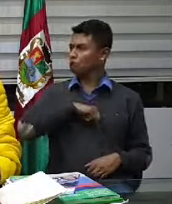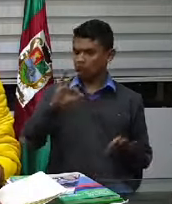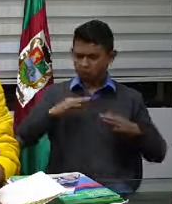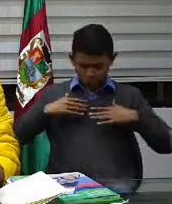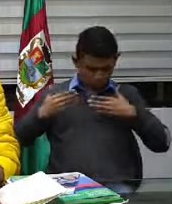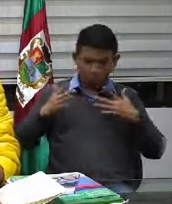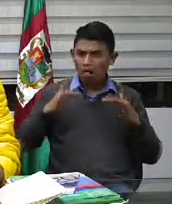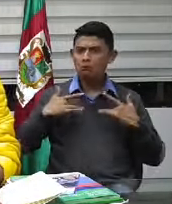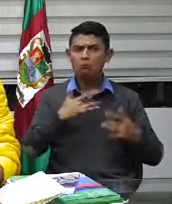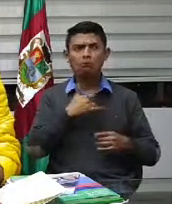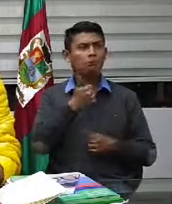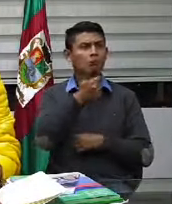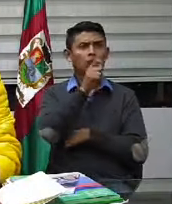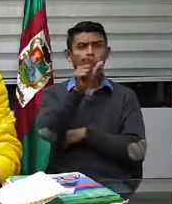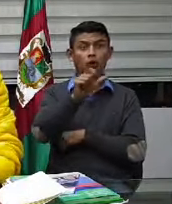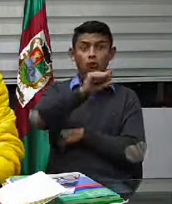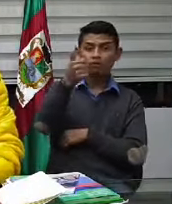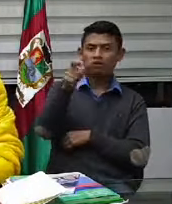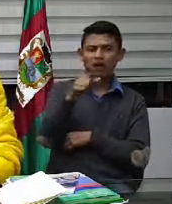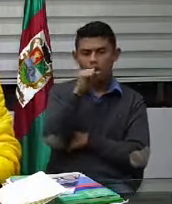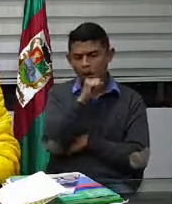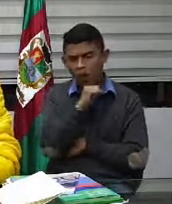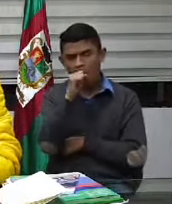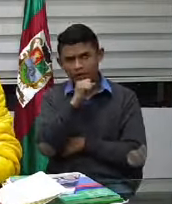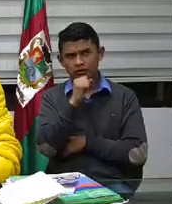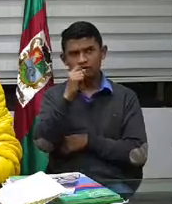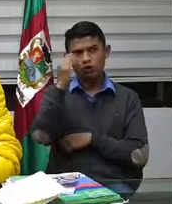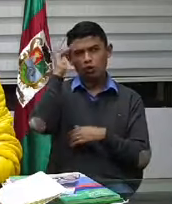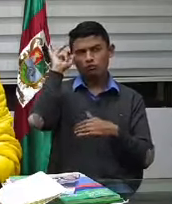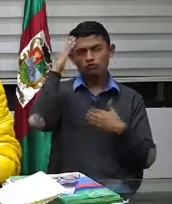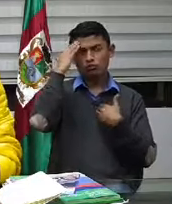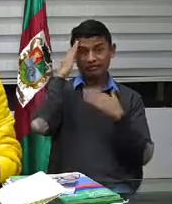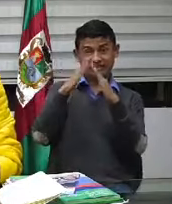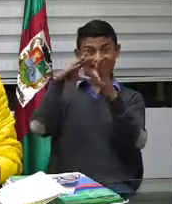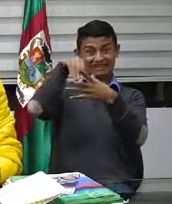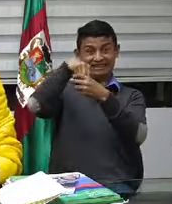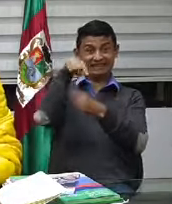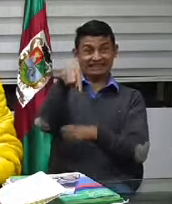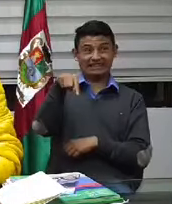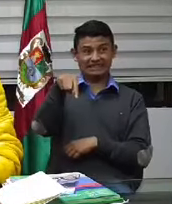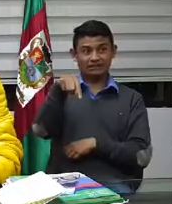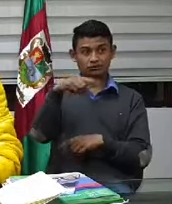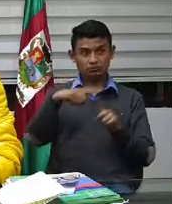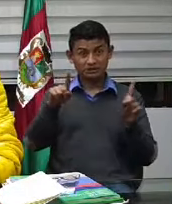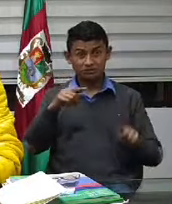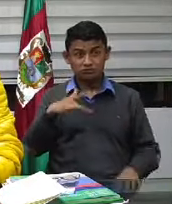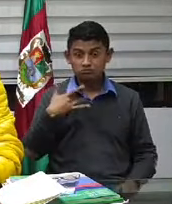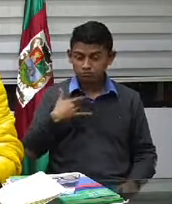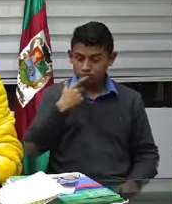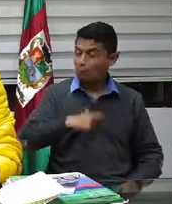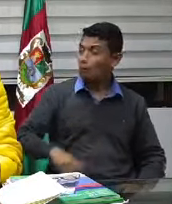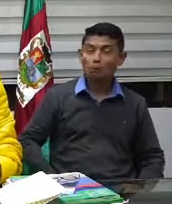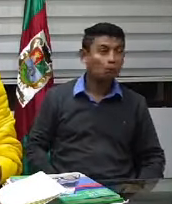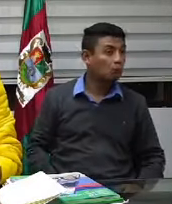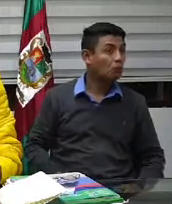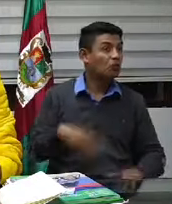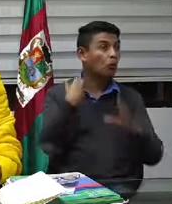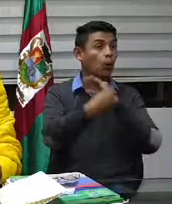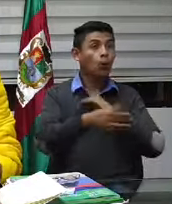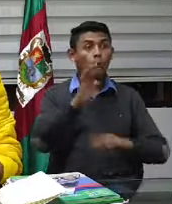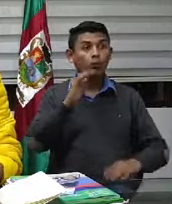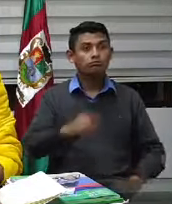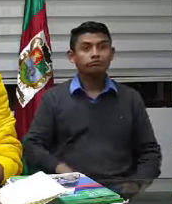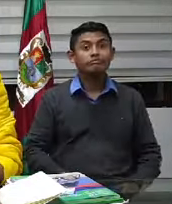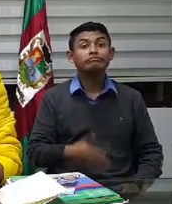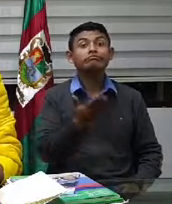pues se queda en su casa por lo menos eso le daría algo de conciencia de ahí la importancia de quedarse en la casa porque si usted es portador